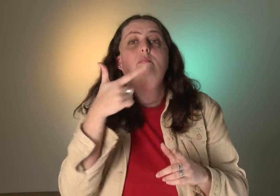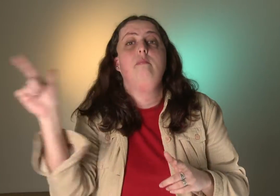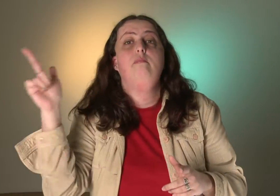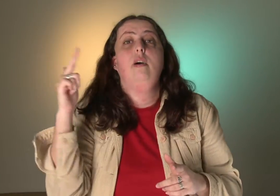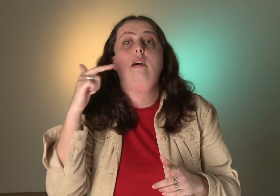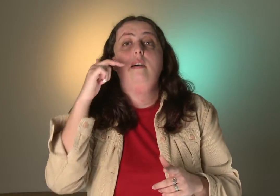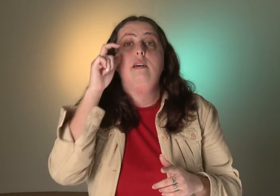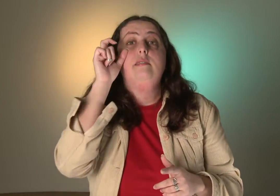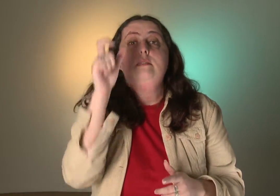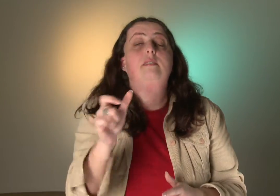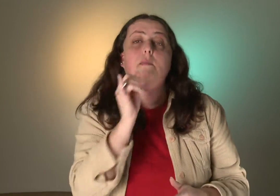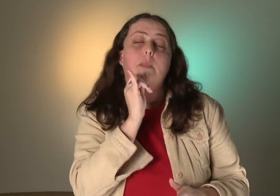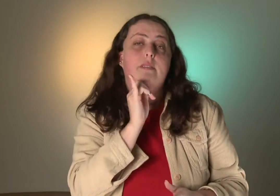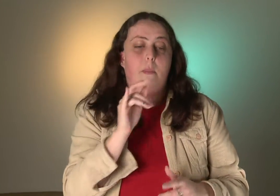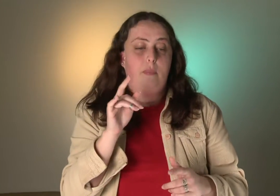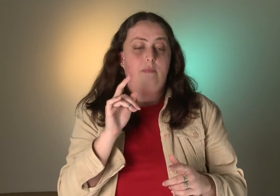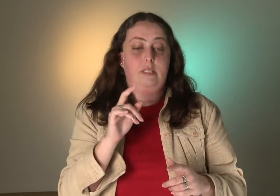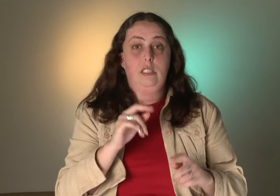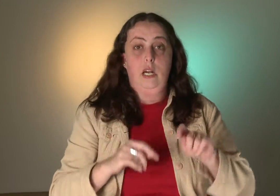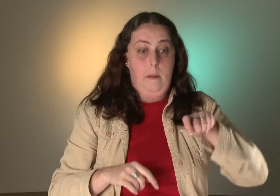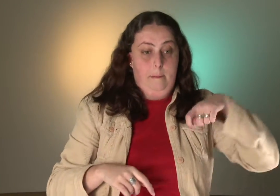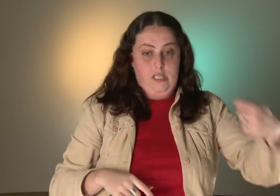O mesmo acontece, por exemplo, é muito interessante.